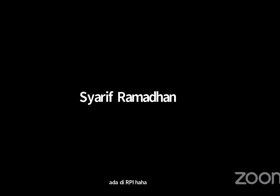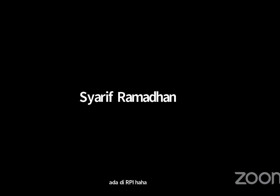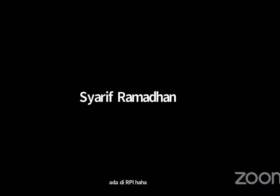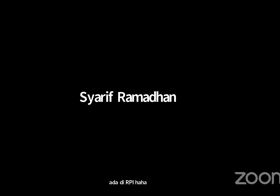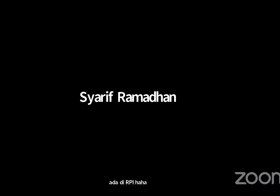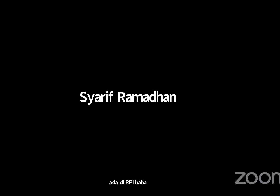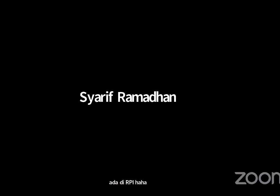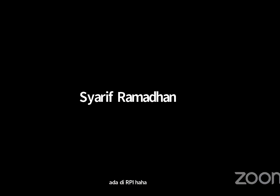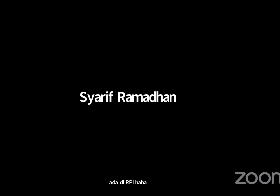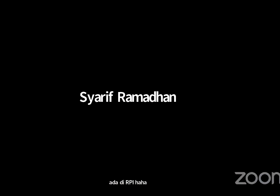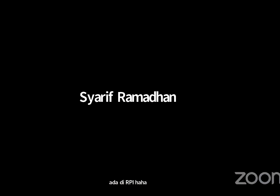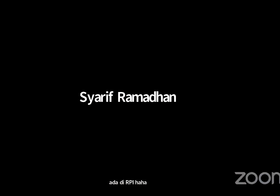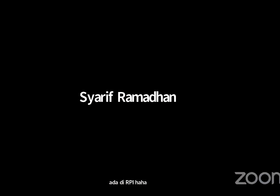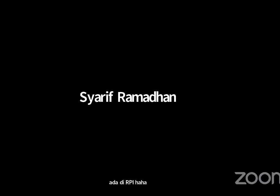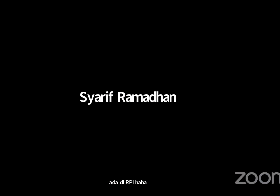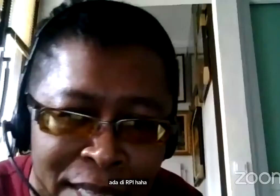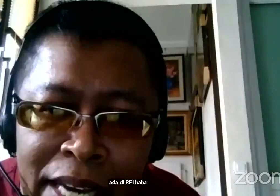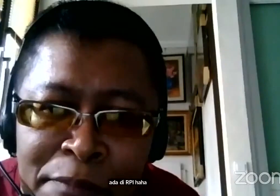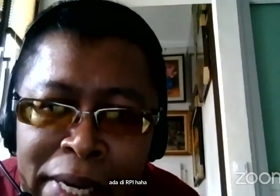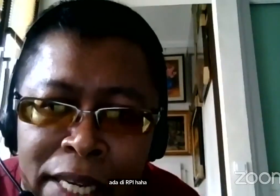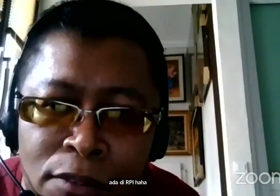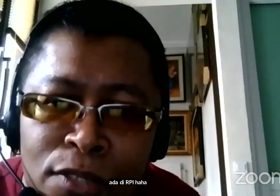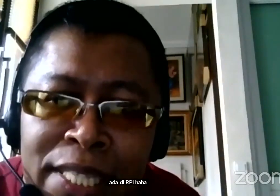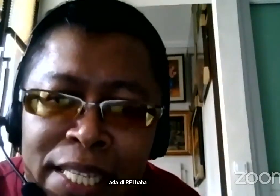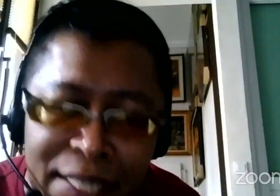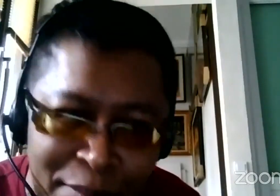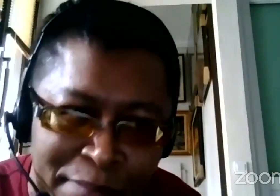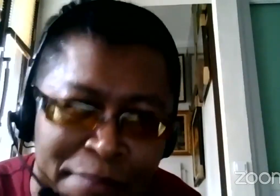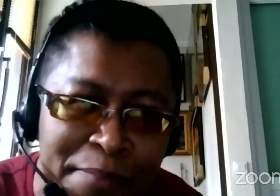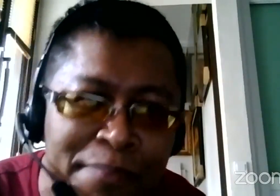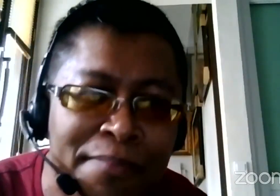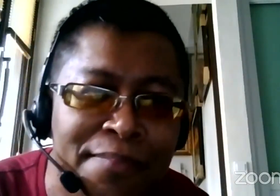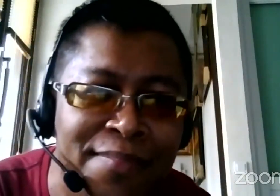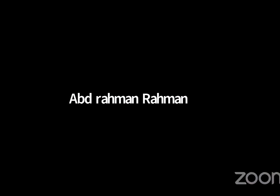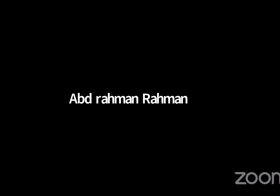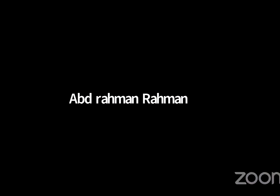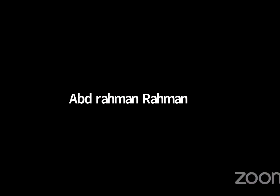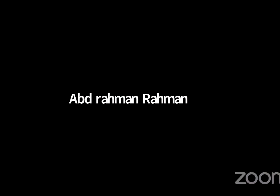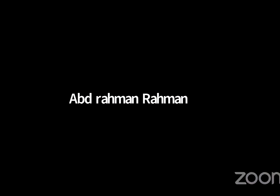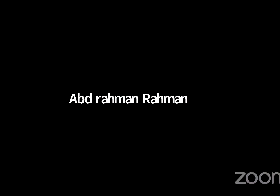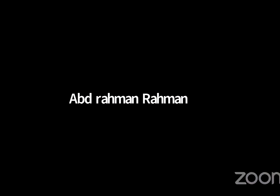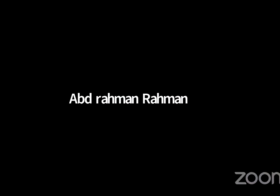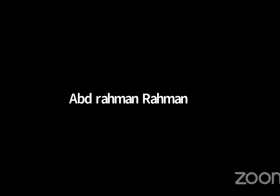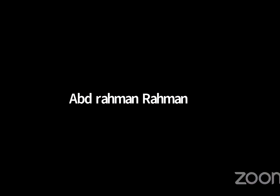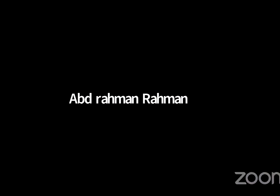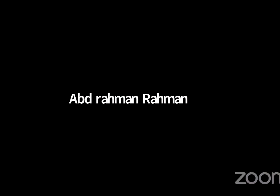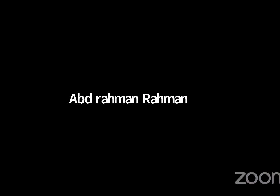Amin Biar FPI jadi FPI inklusi Amin